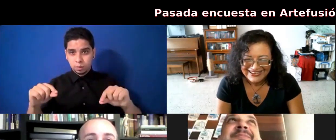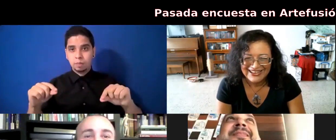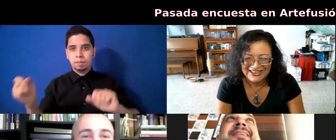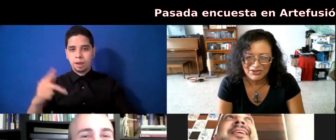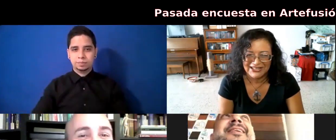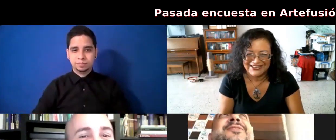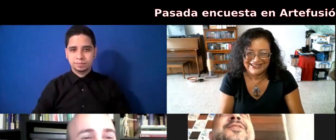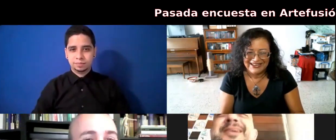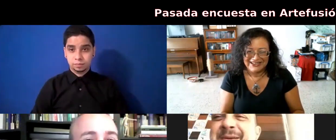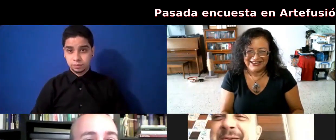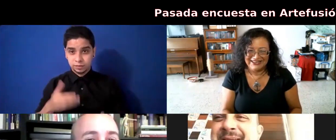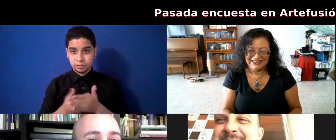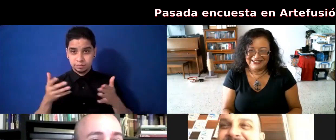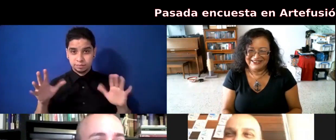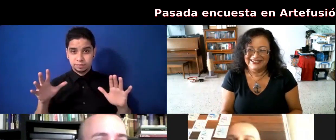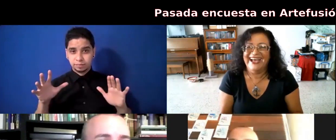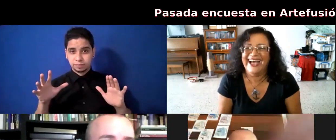Como no lo hemos presentado, se enchismó a Adriana.